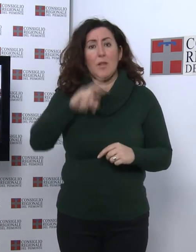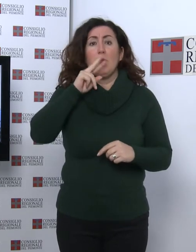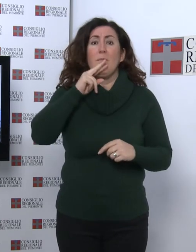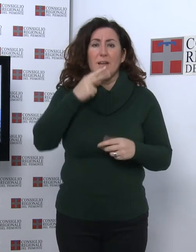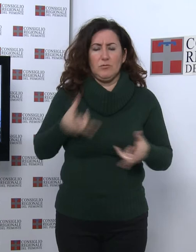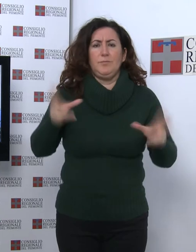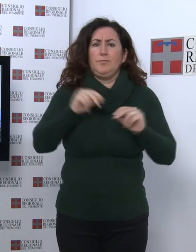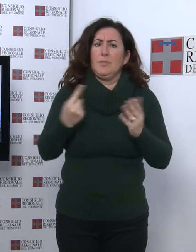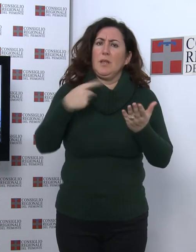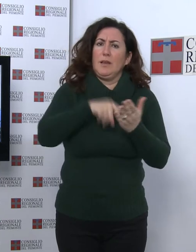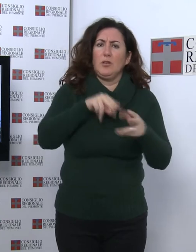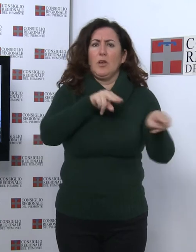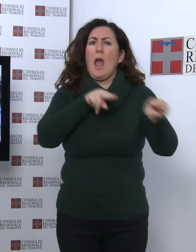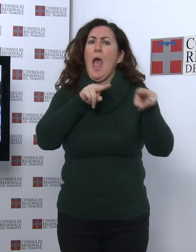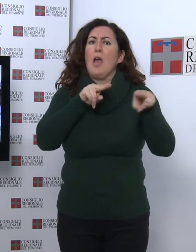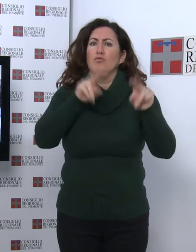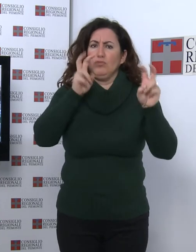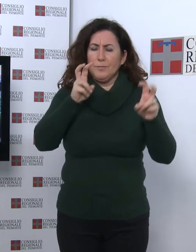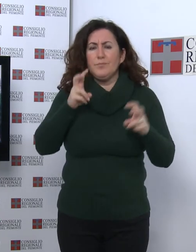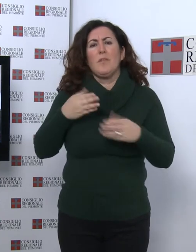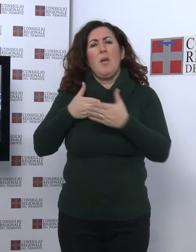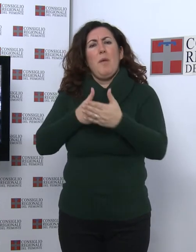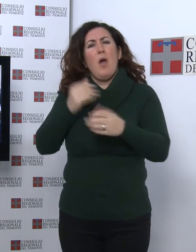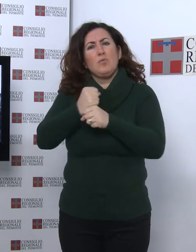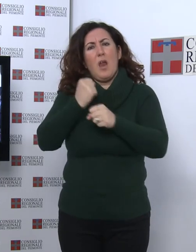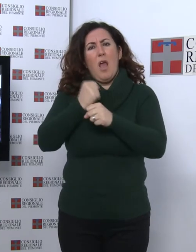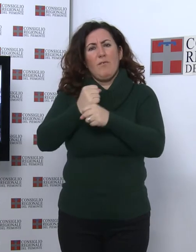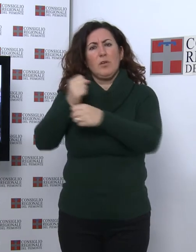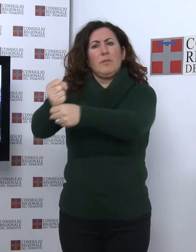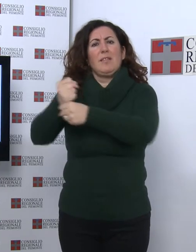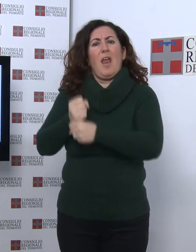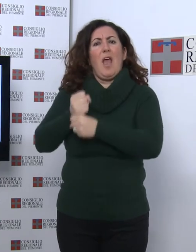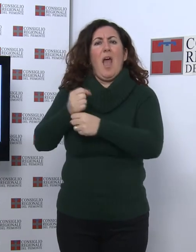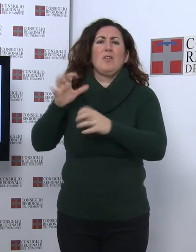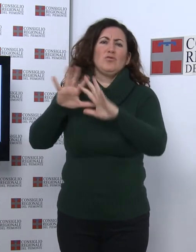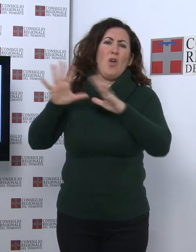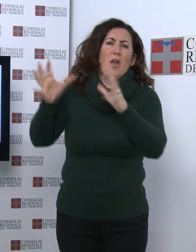In una pausa dei lavori è stata ricevuta una delegazione per la salvaguardia della linea ferroviaria Cuneo-Nizza